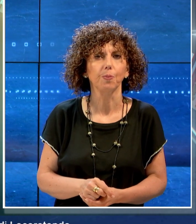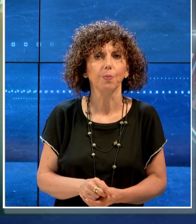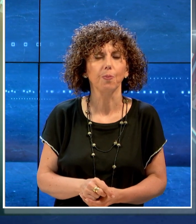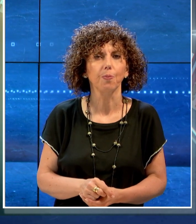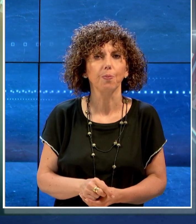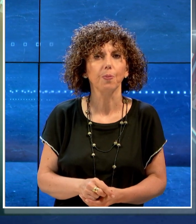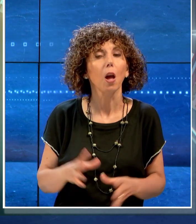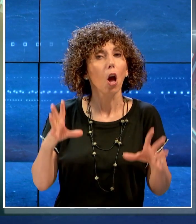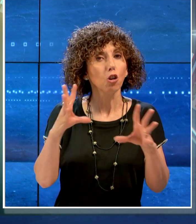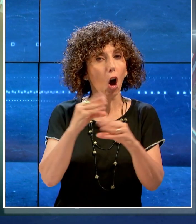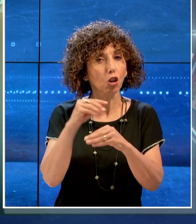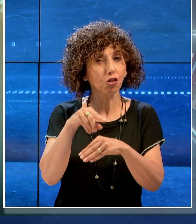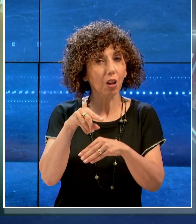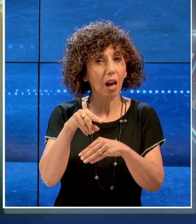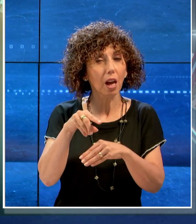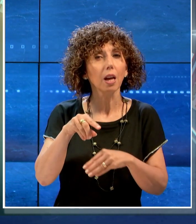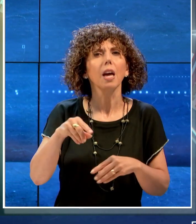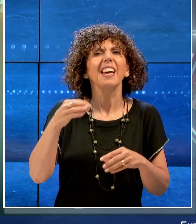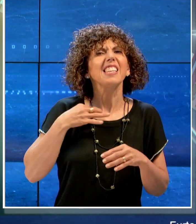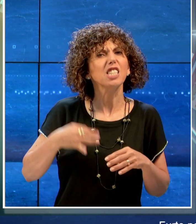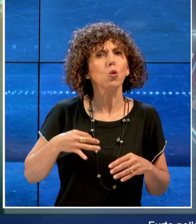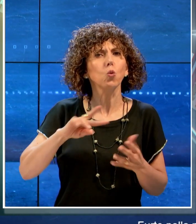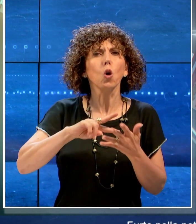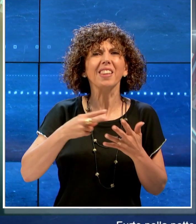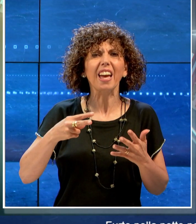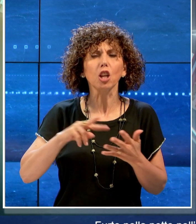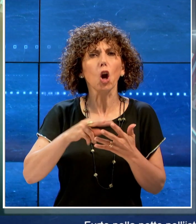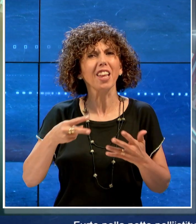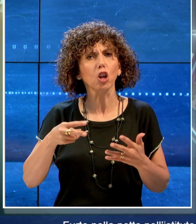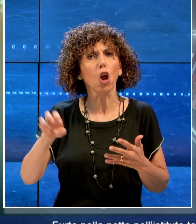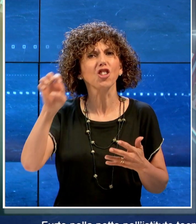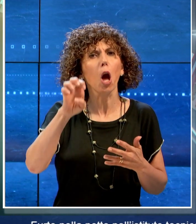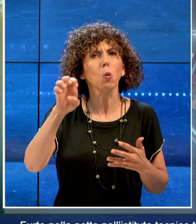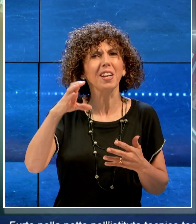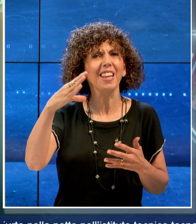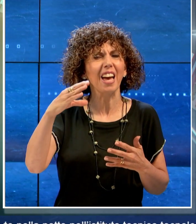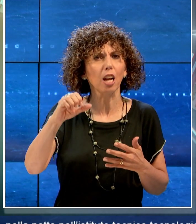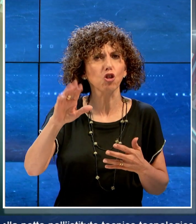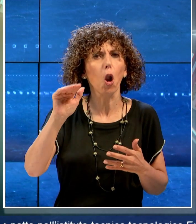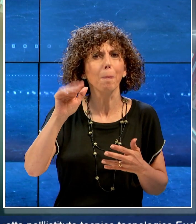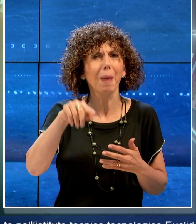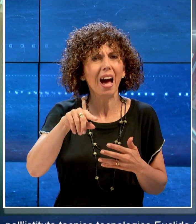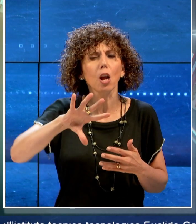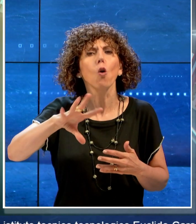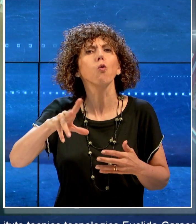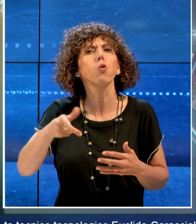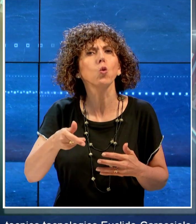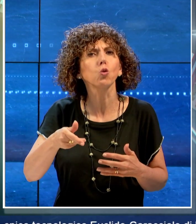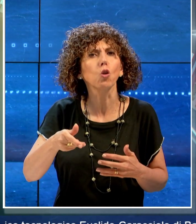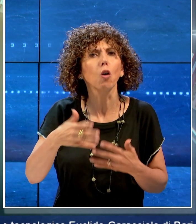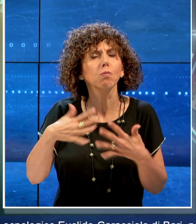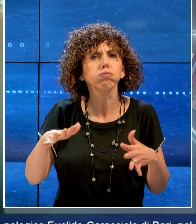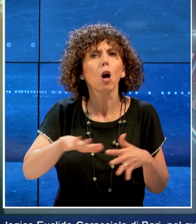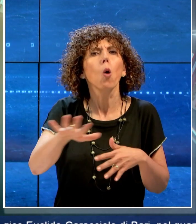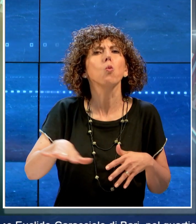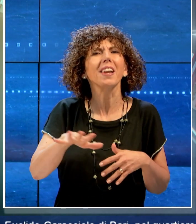nella notte nell'Istituto Tecnico-Tecnologico Euclide Carracciolo di Bari nel quartiere Iapigia.